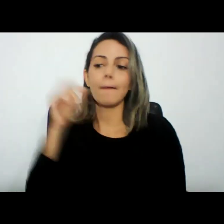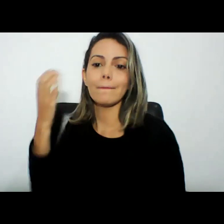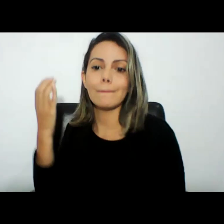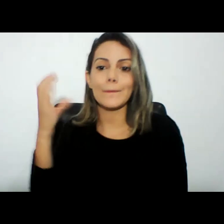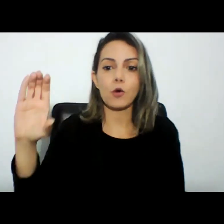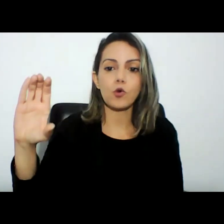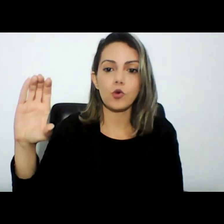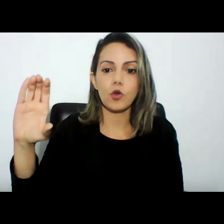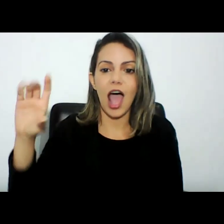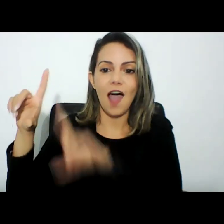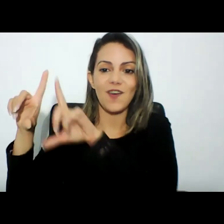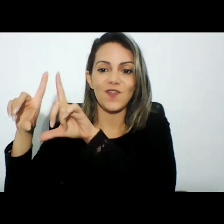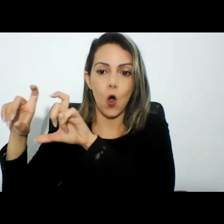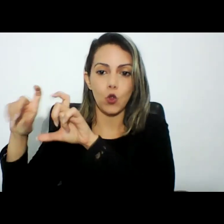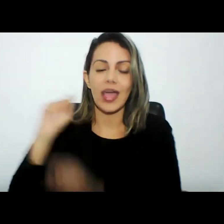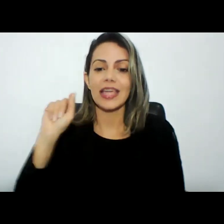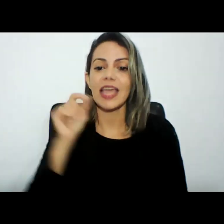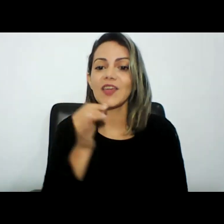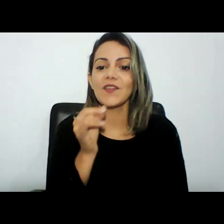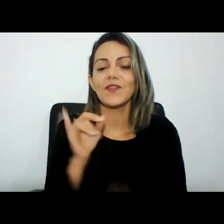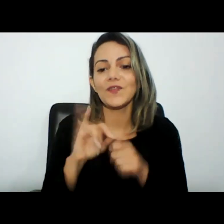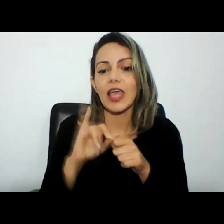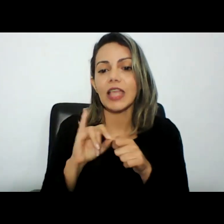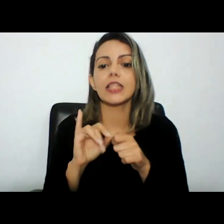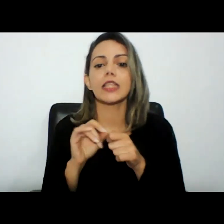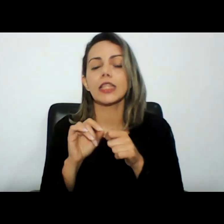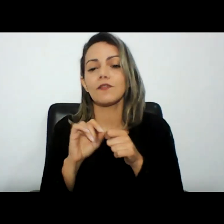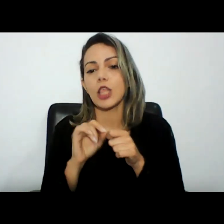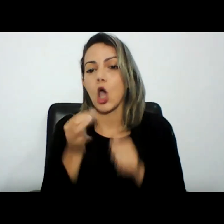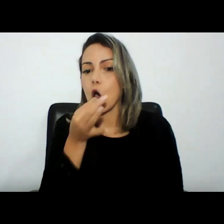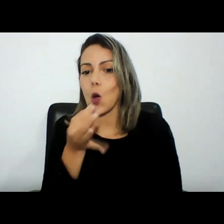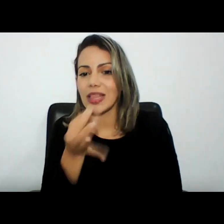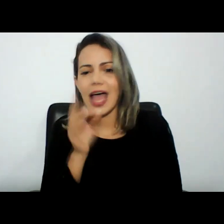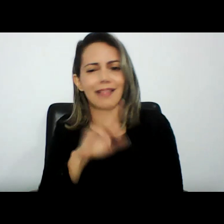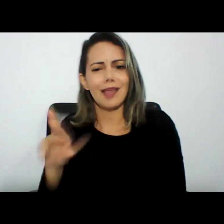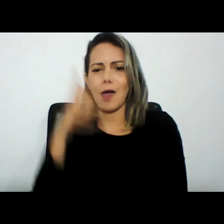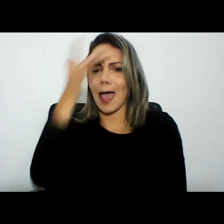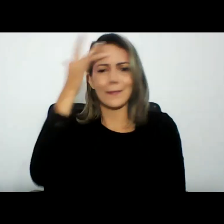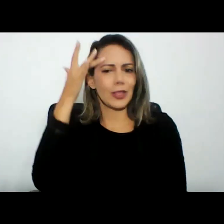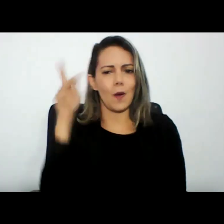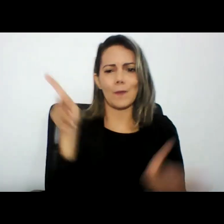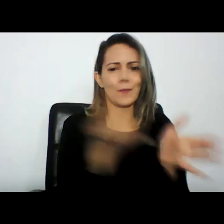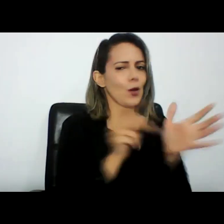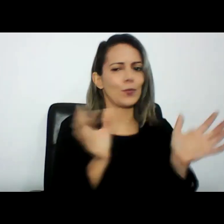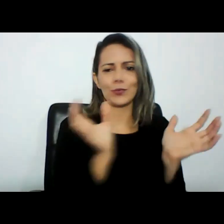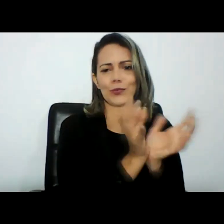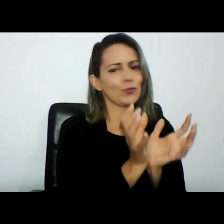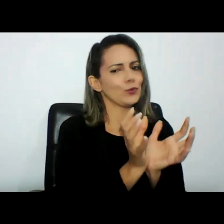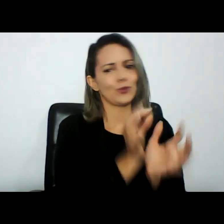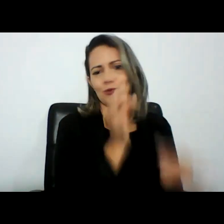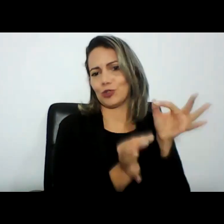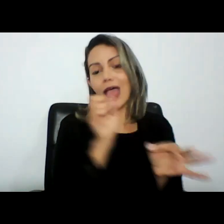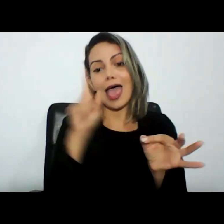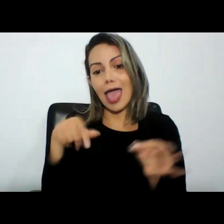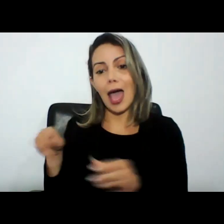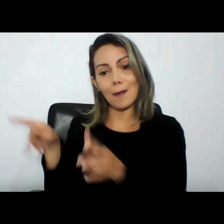fotografia, quem fez o comentário, não foi ninguém do sistema de justiça, foi o próprio alvo, o próprio investigado, ou